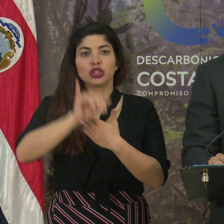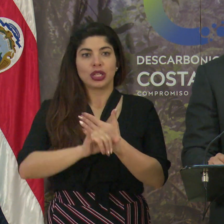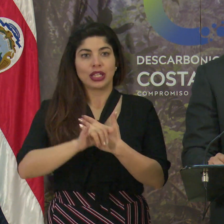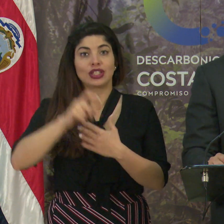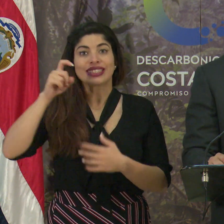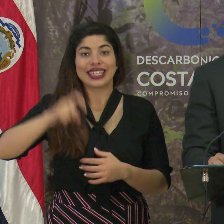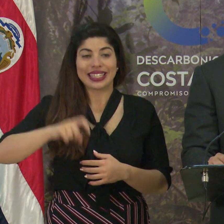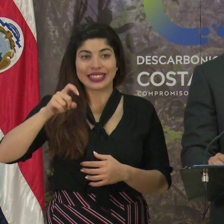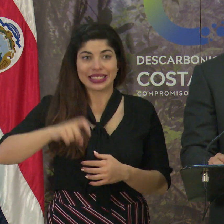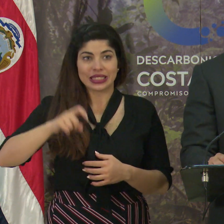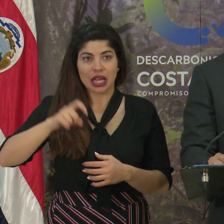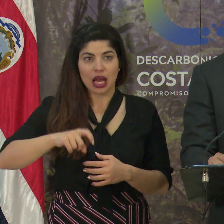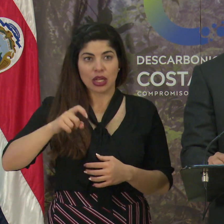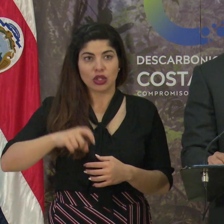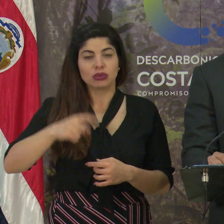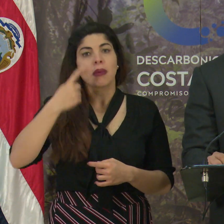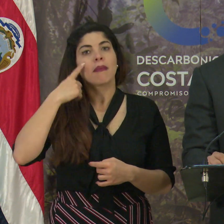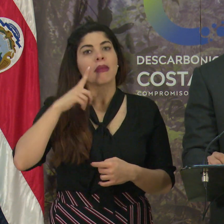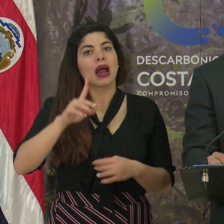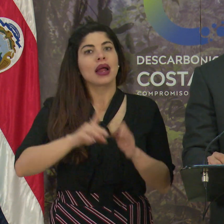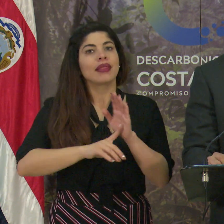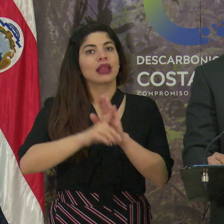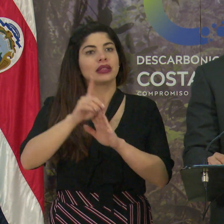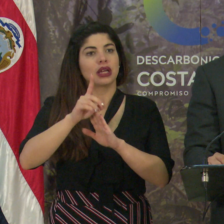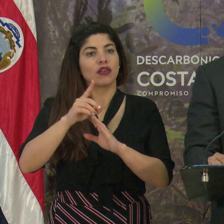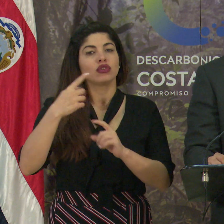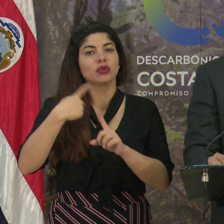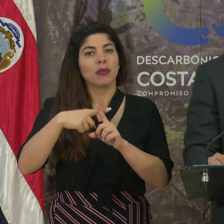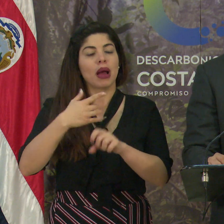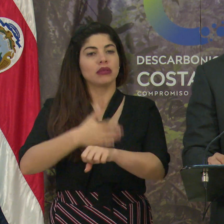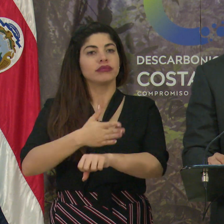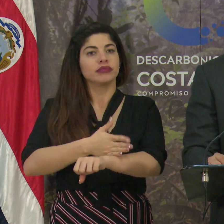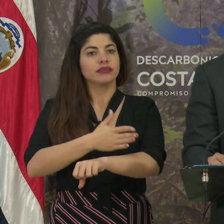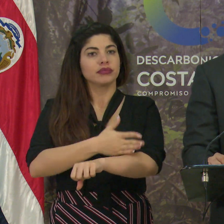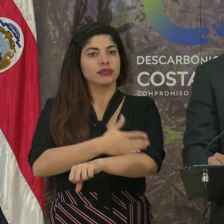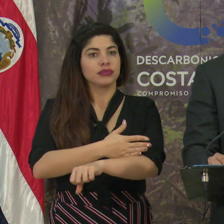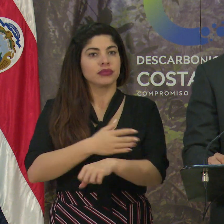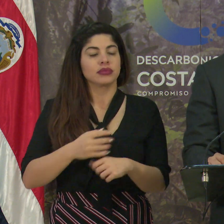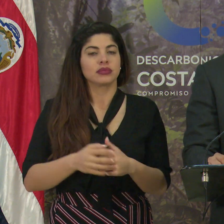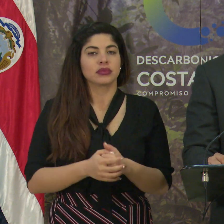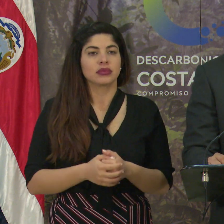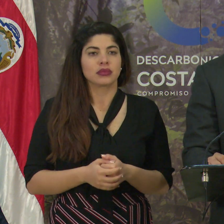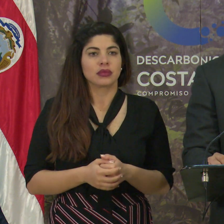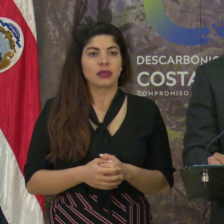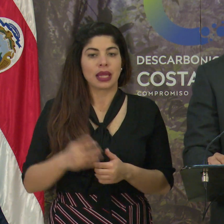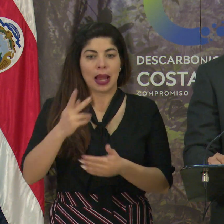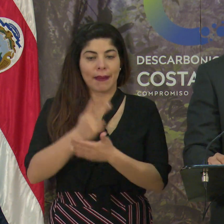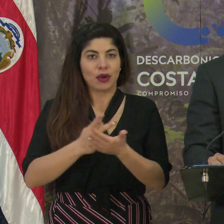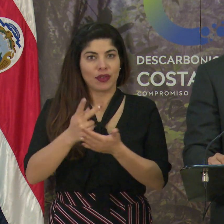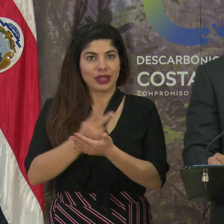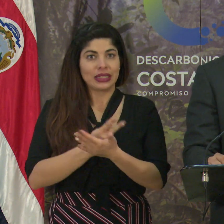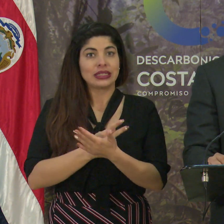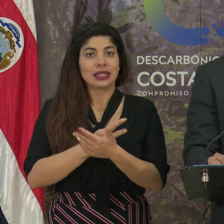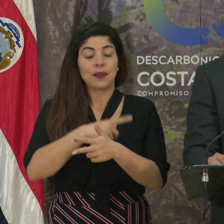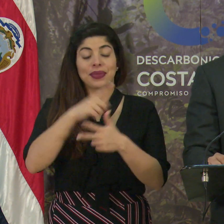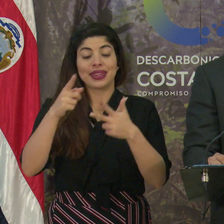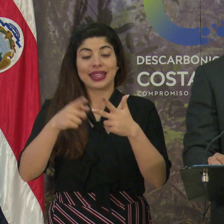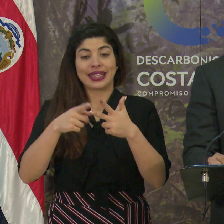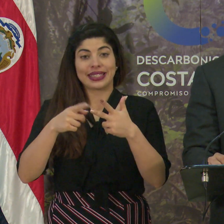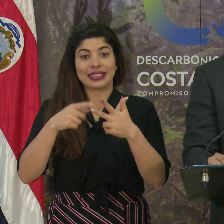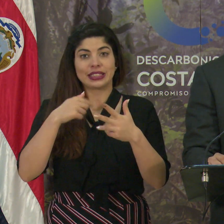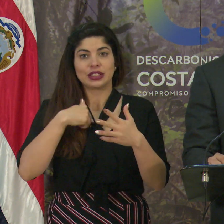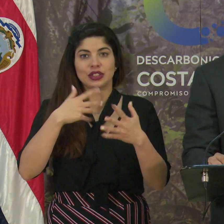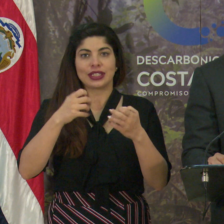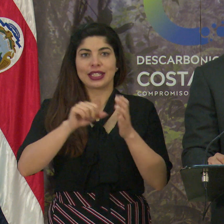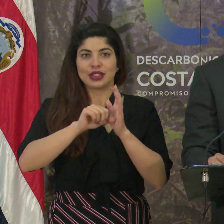necesarios para el desarrollo y el avance de la provincia, que es el tercer punto que quiero